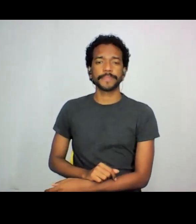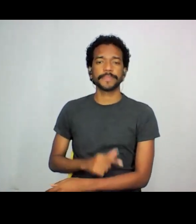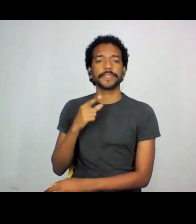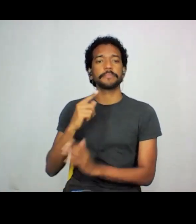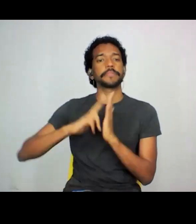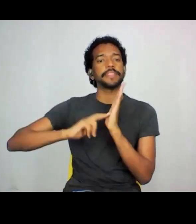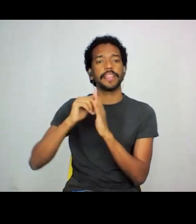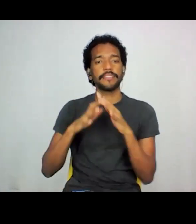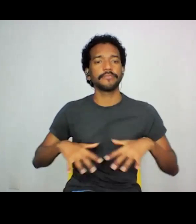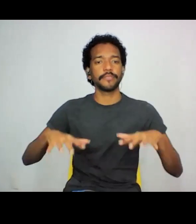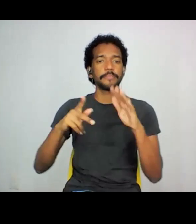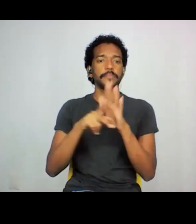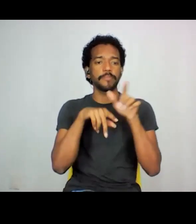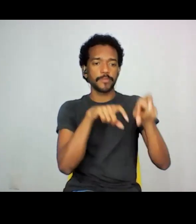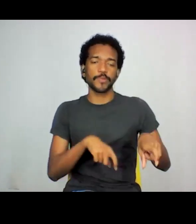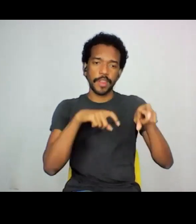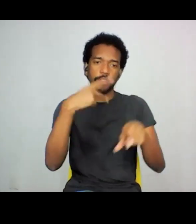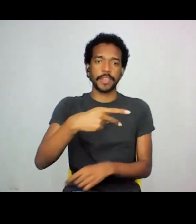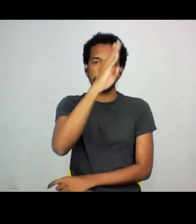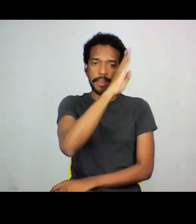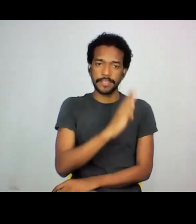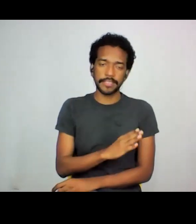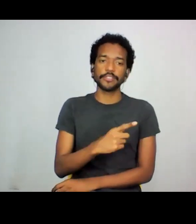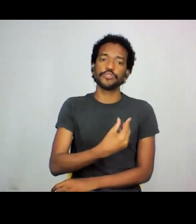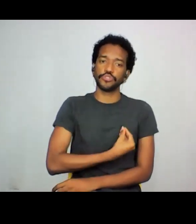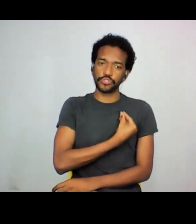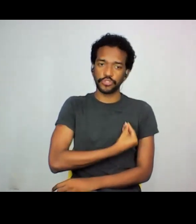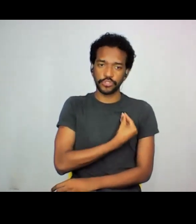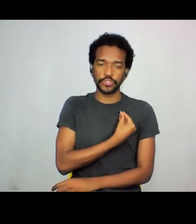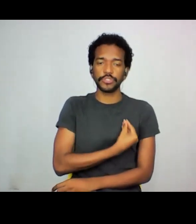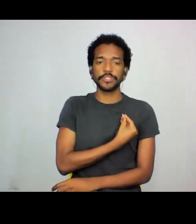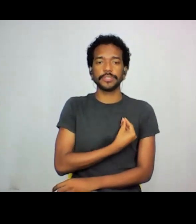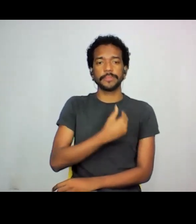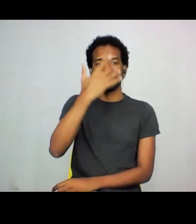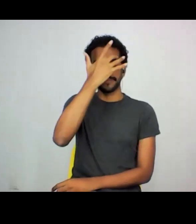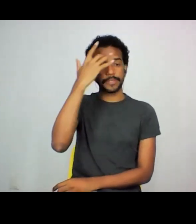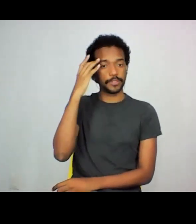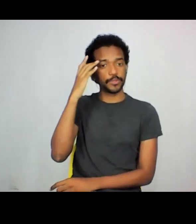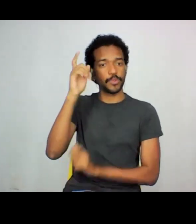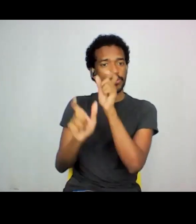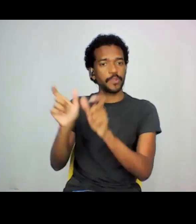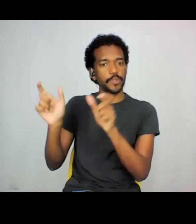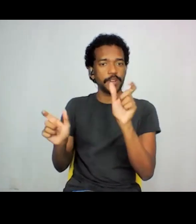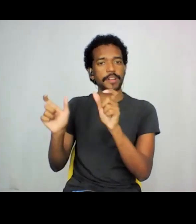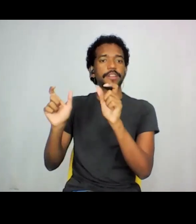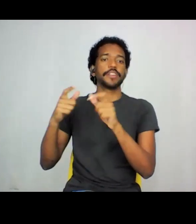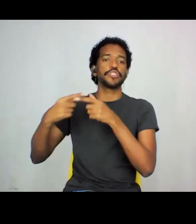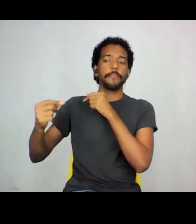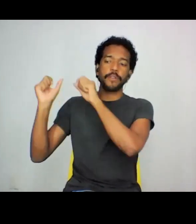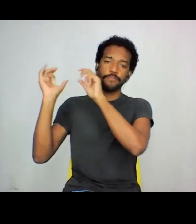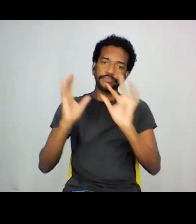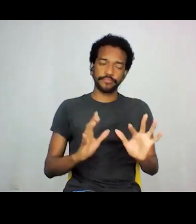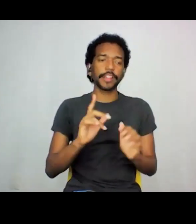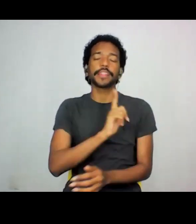os ambientes rurais brasileiros, ambientes rurais onde estávam os, os, muitos dos imigrantes japoneses,